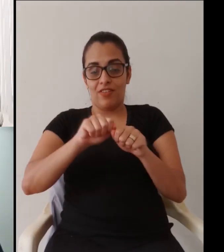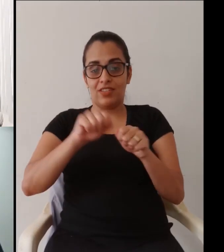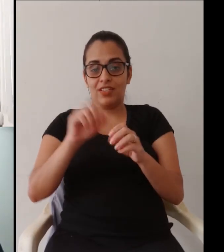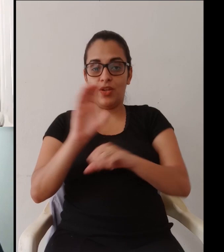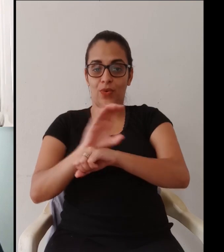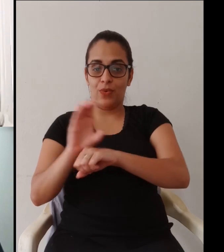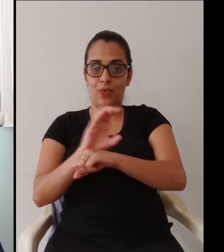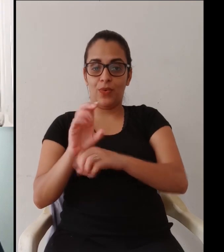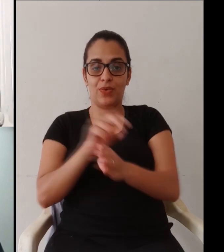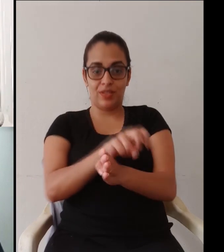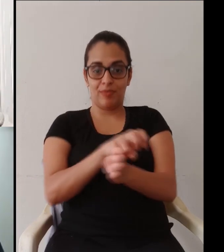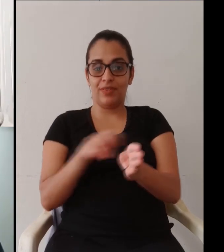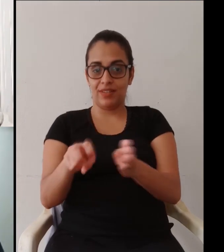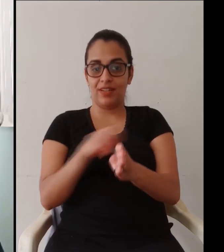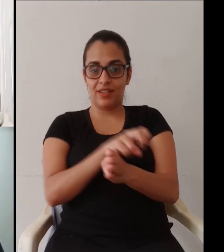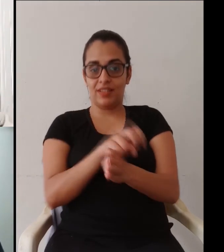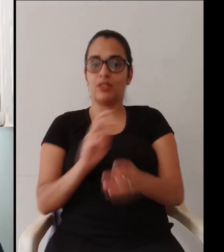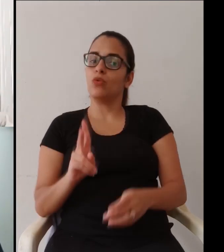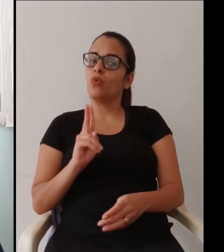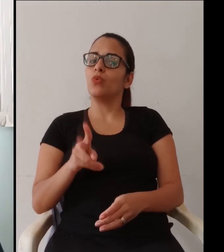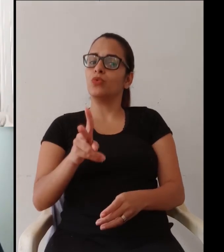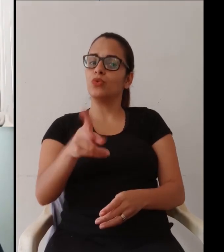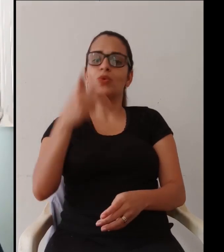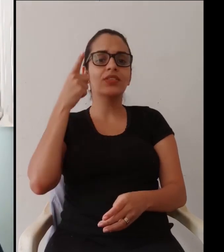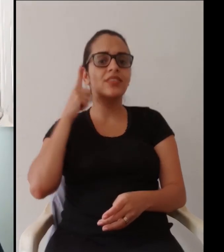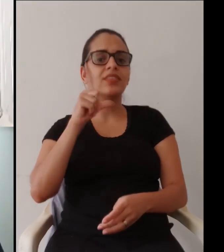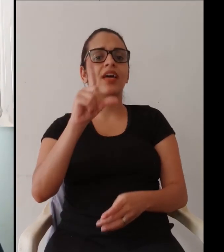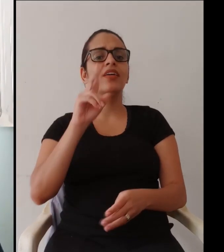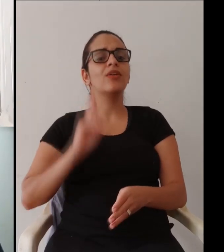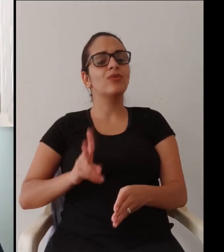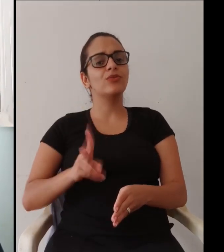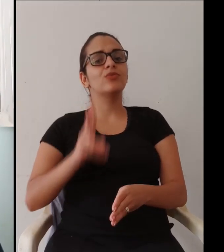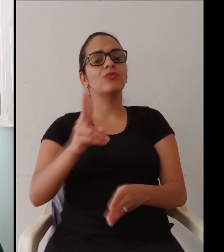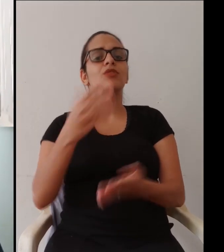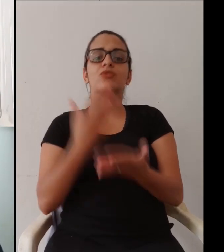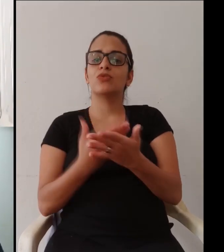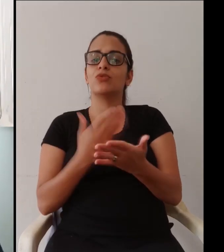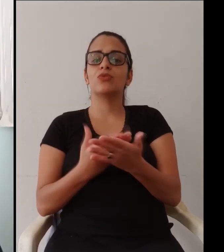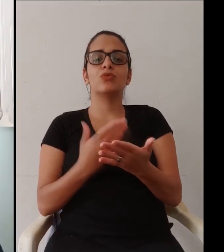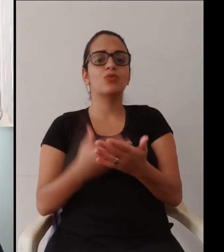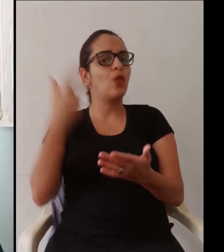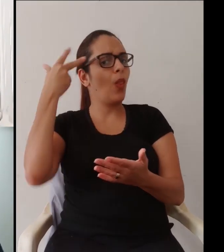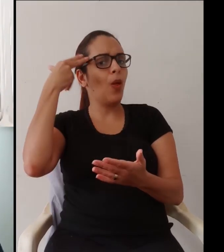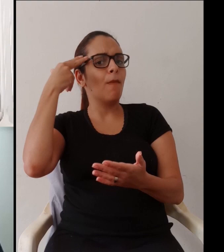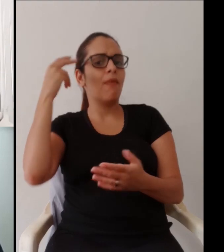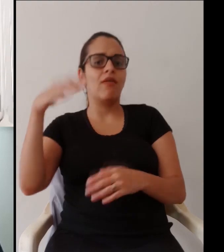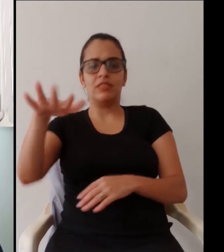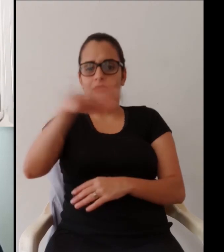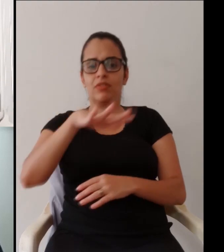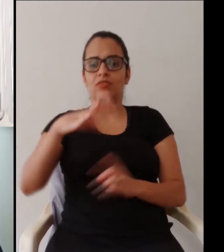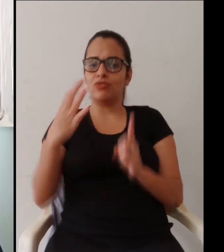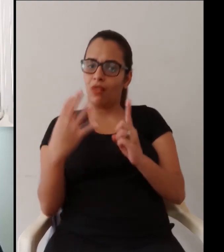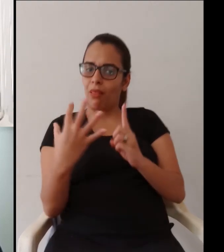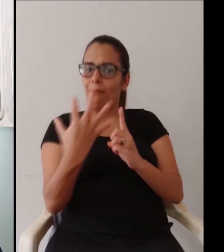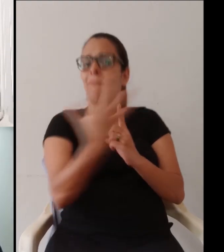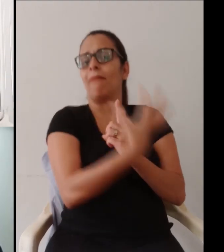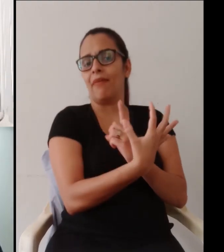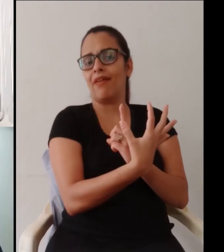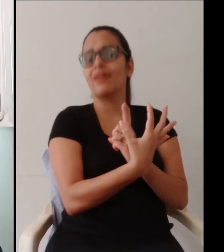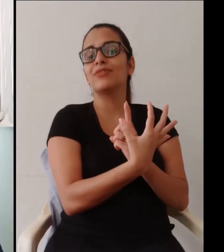né, na modalidade à distância, e isso é um ponto positivo, né, porque quem está fazendo os nossos cursos hoje na modalidade, eles